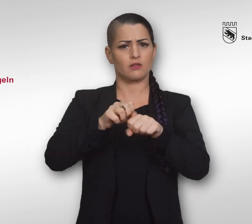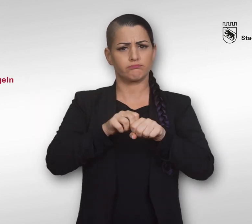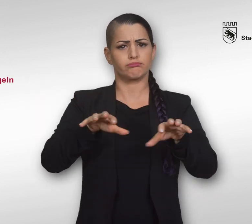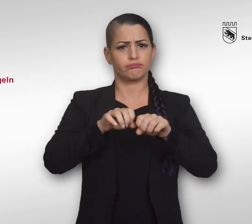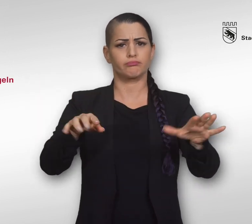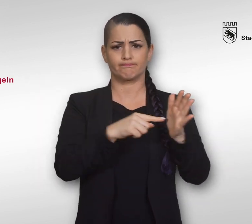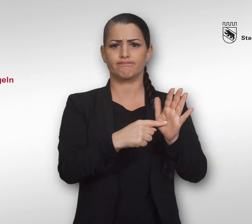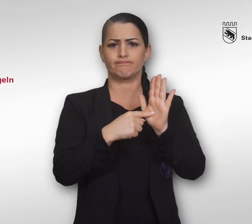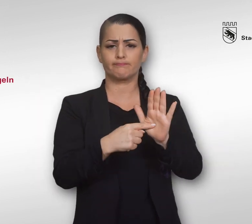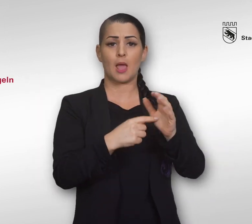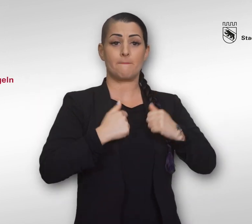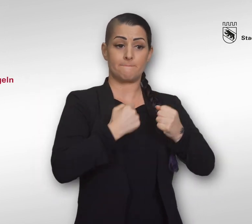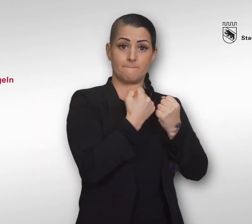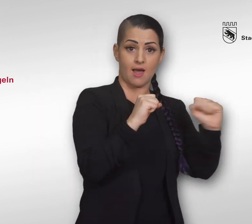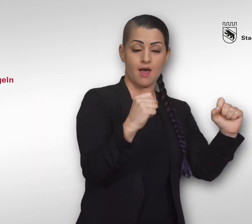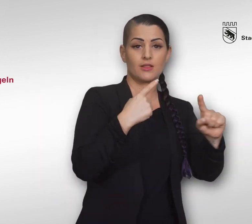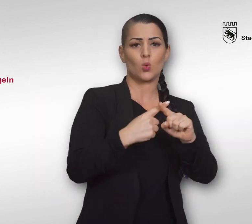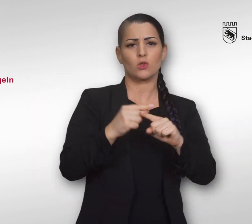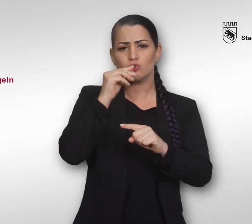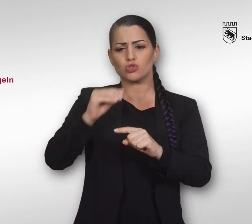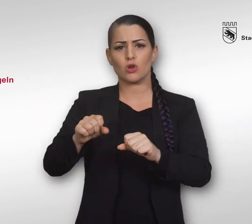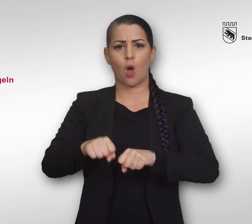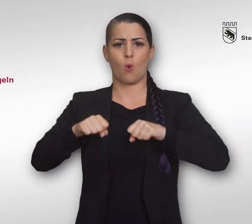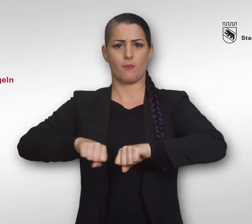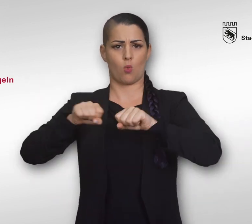auf, wie man sich beim Baden und Schlauchboot fahren richtig verhält.